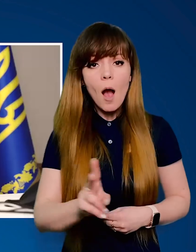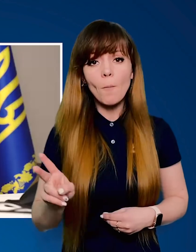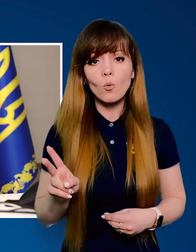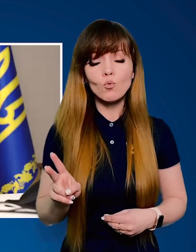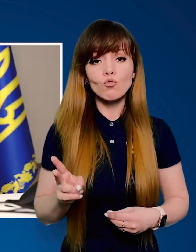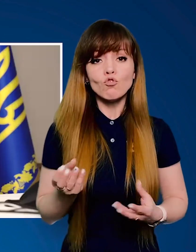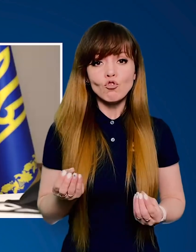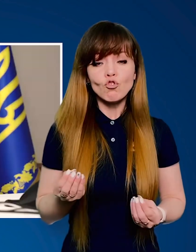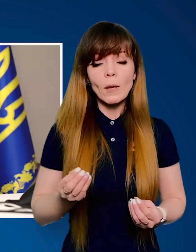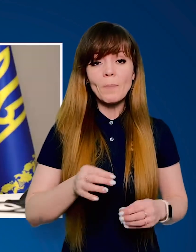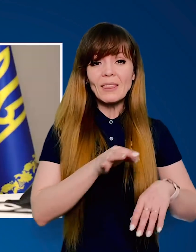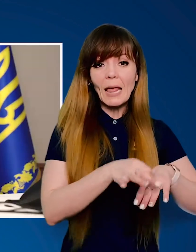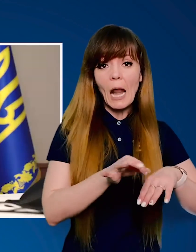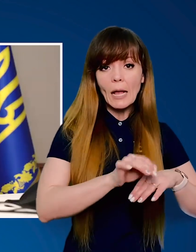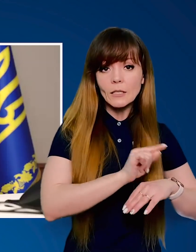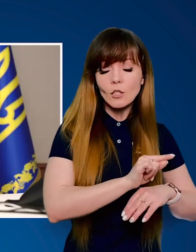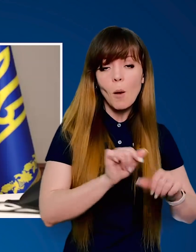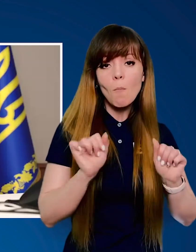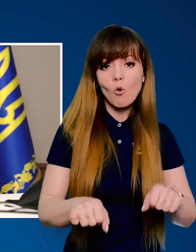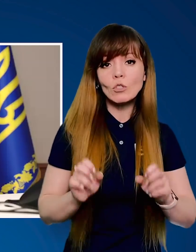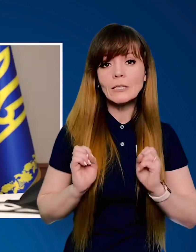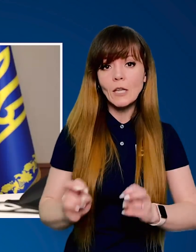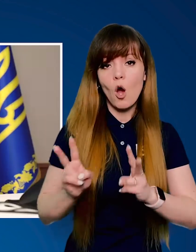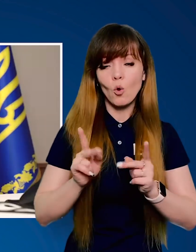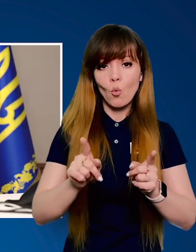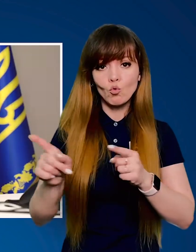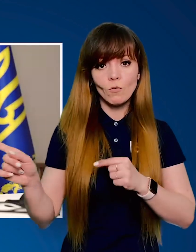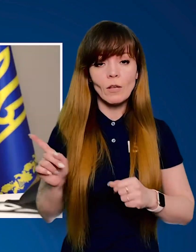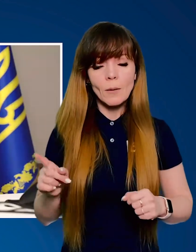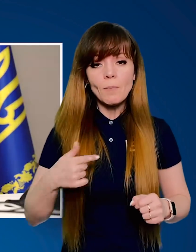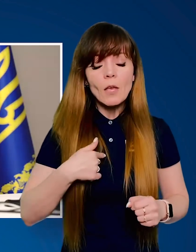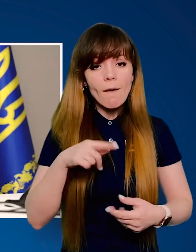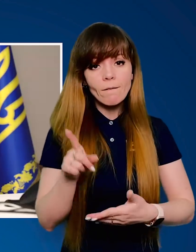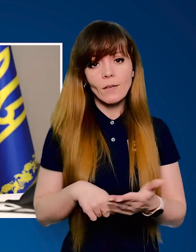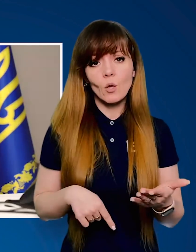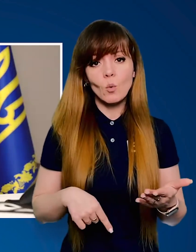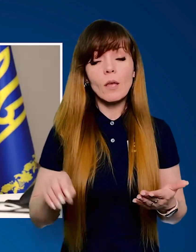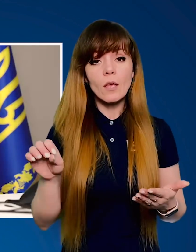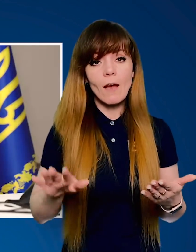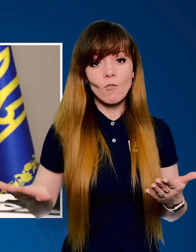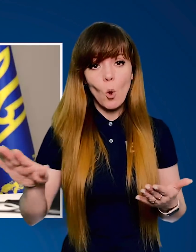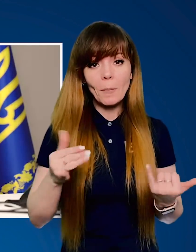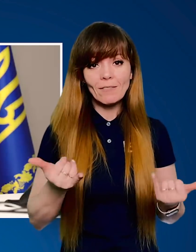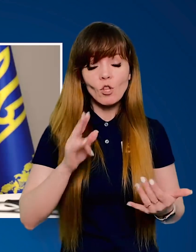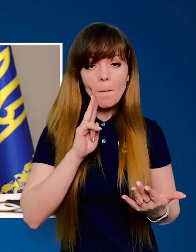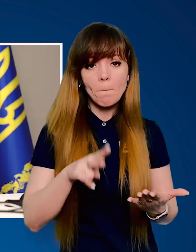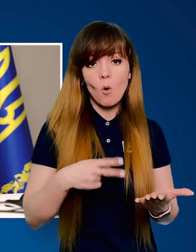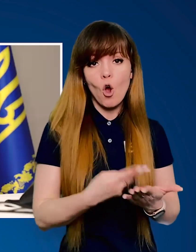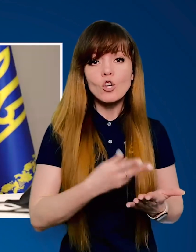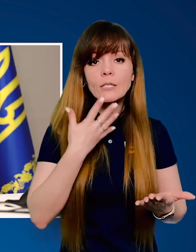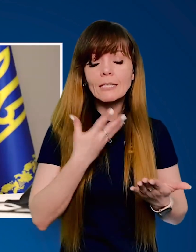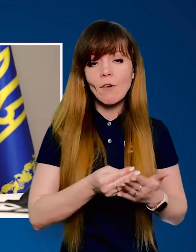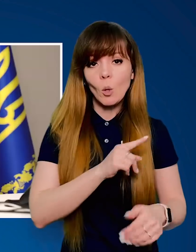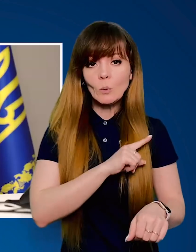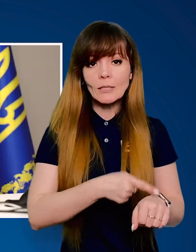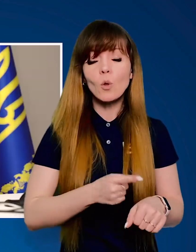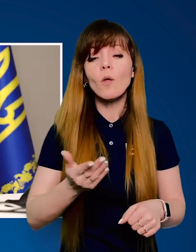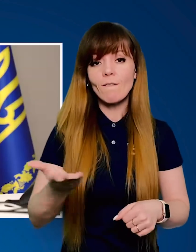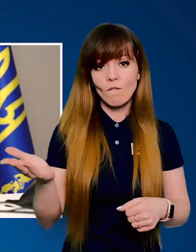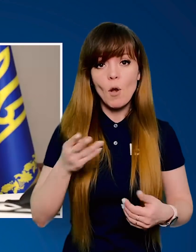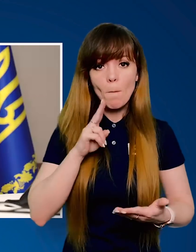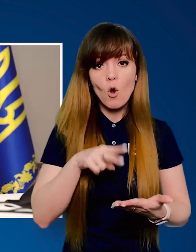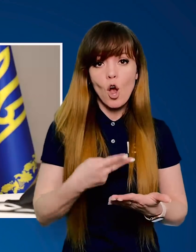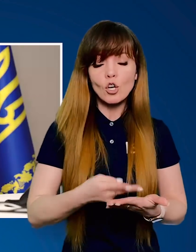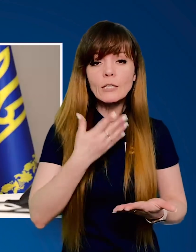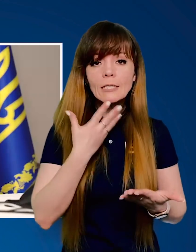нас, кому ще тиранія може загрожувати. Я вірю, Європа сьогодні покаже свою силу,